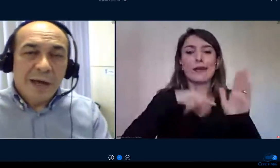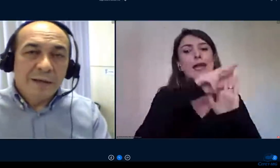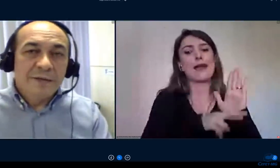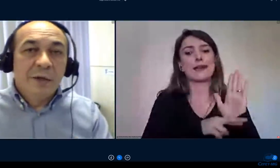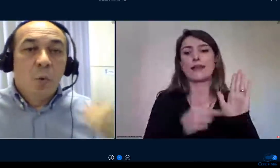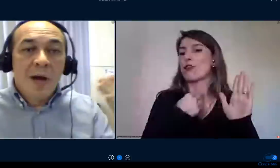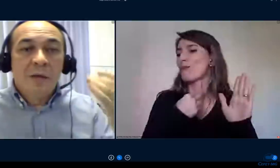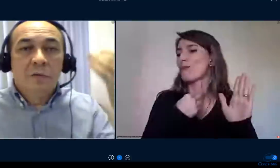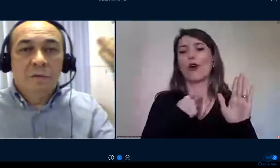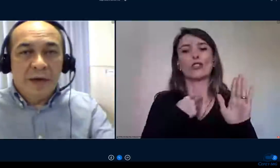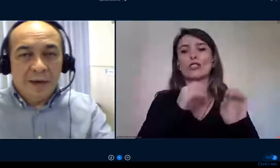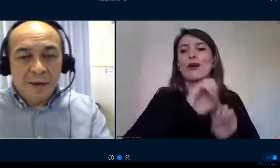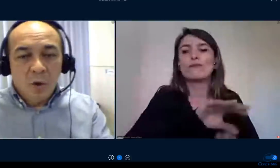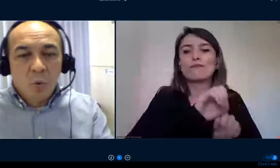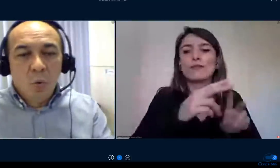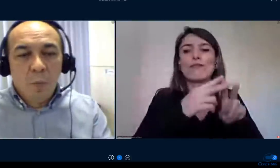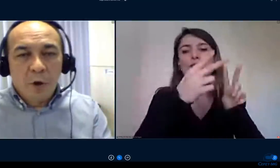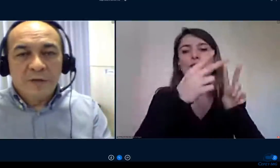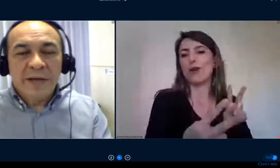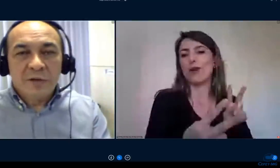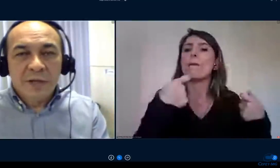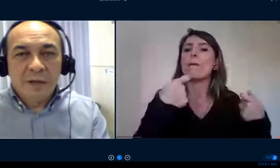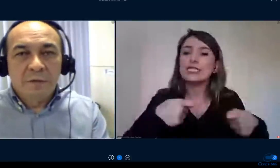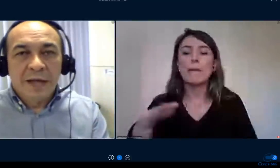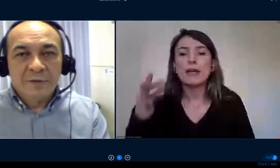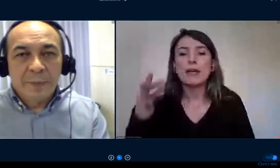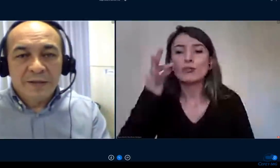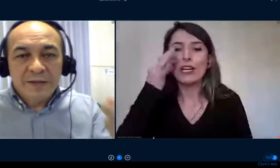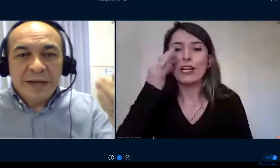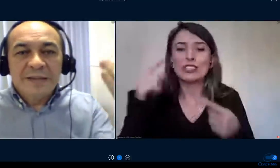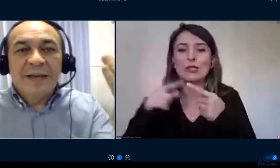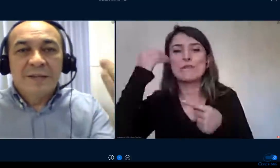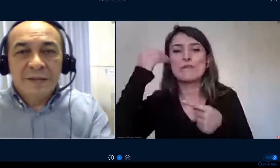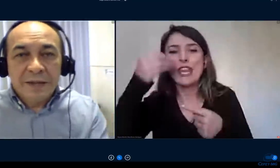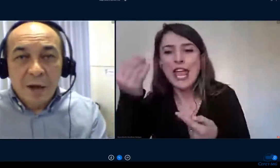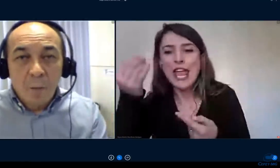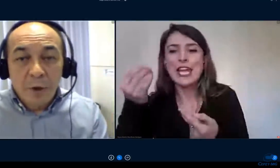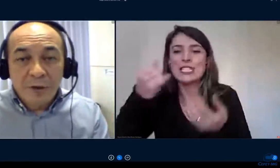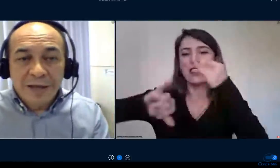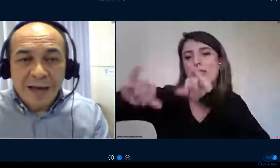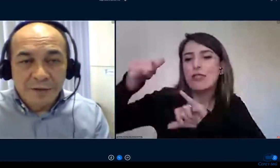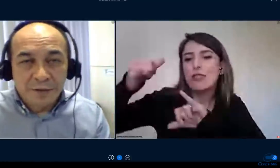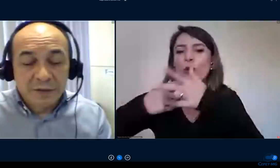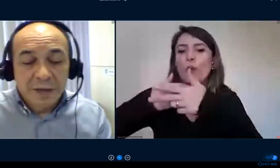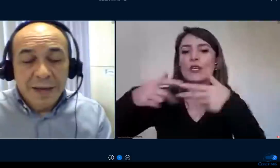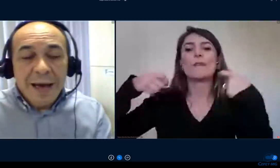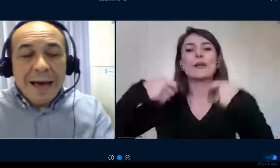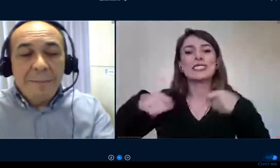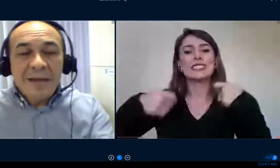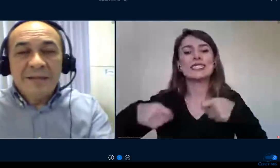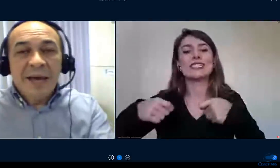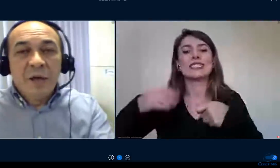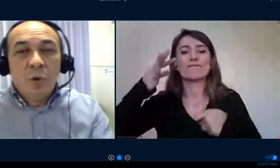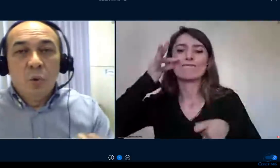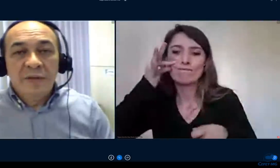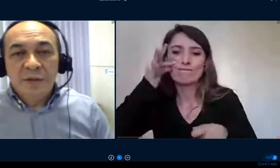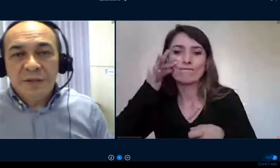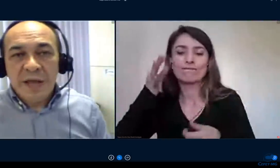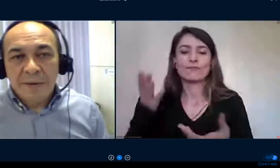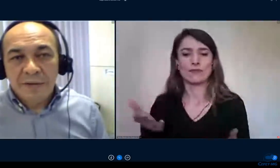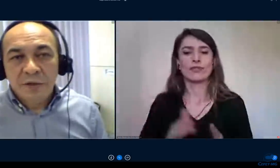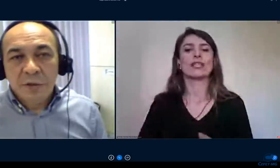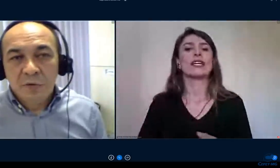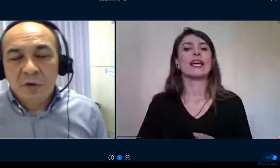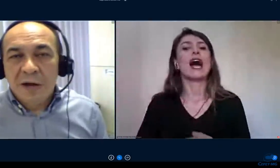estacionadas e quando vier o processo de atividades presenciais elas sim terão prioridades. Ah, mas e aí os